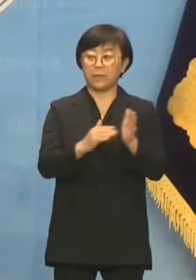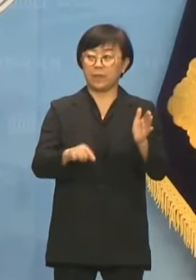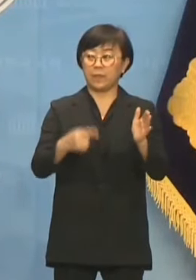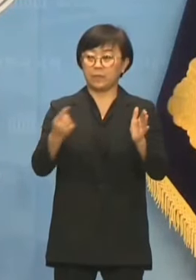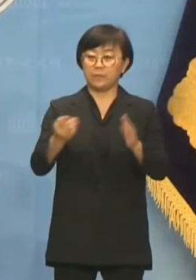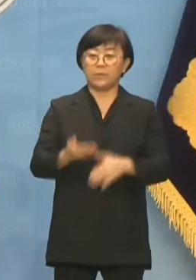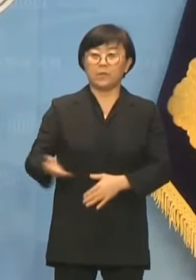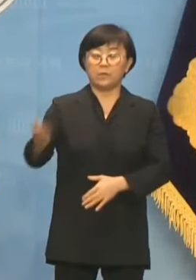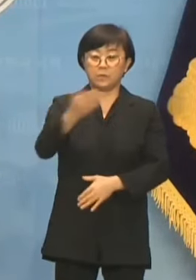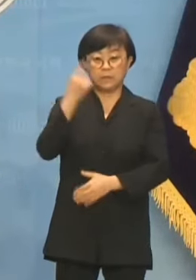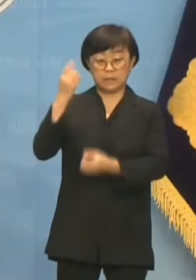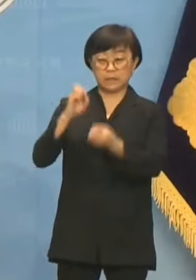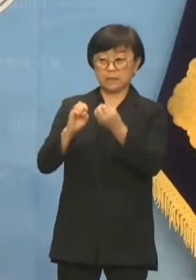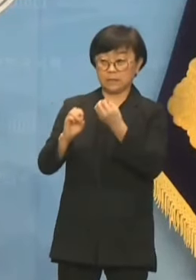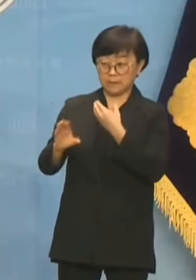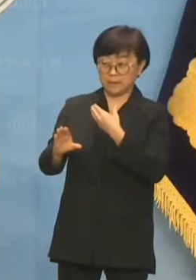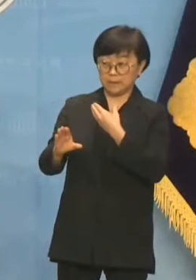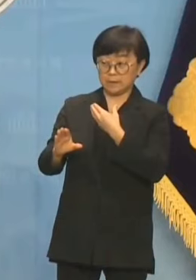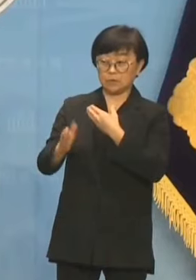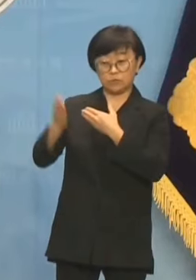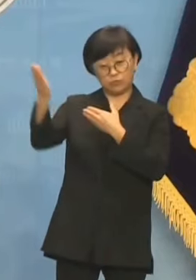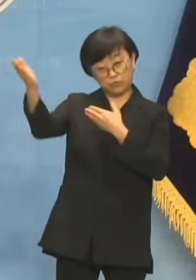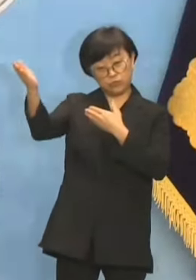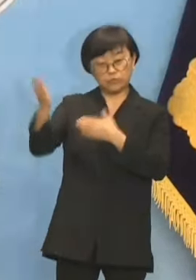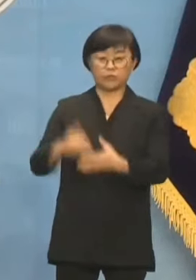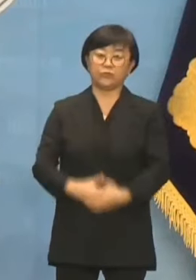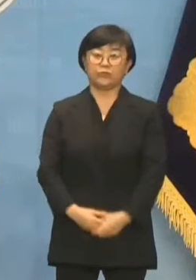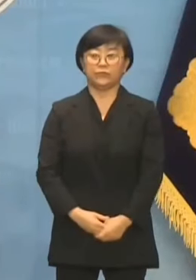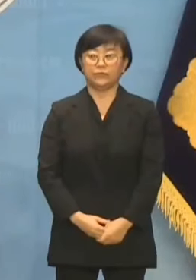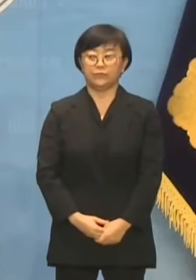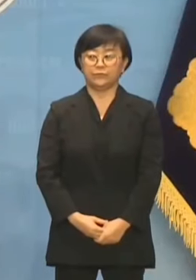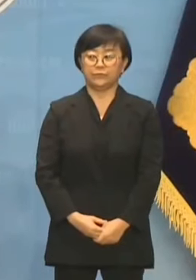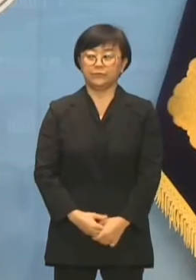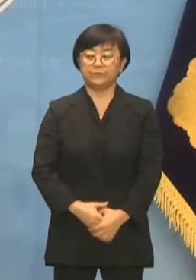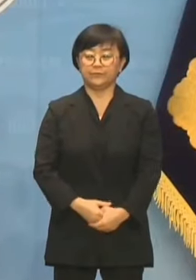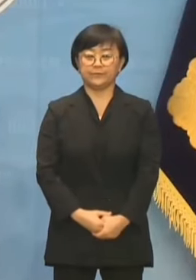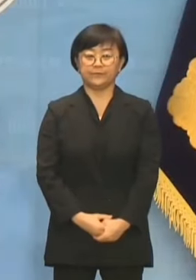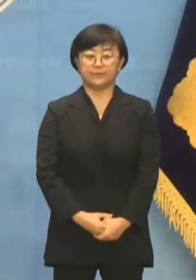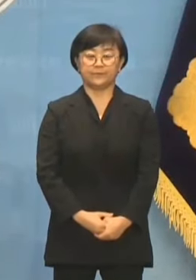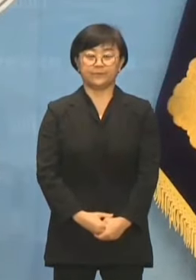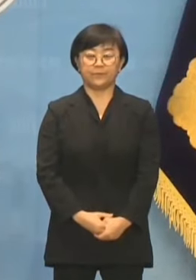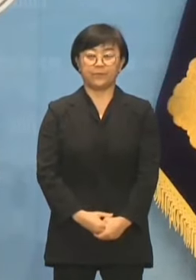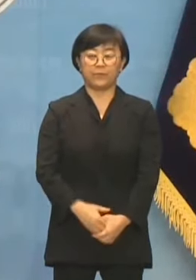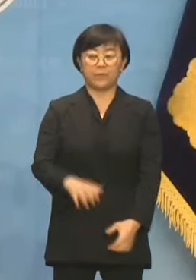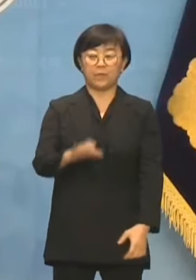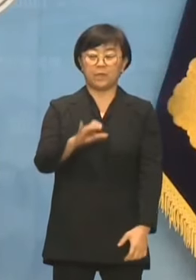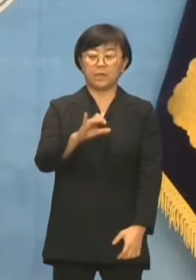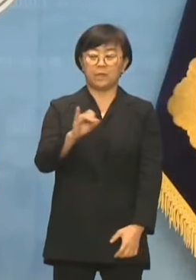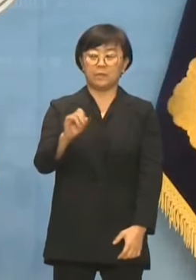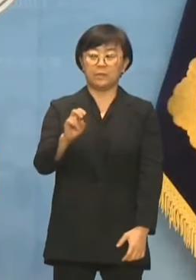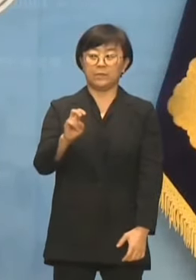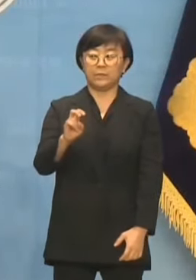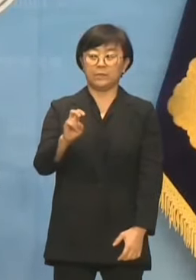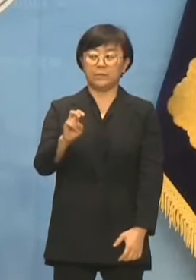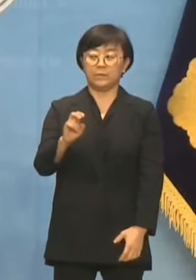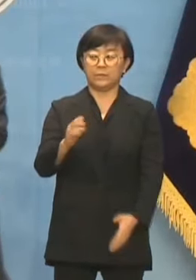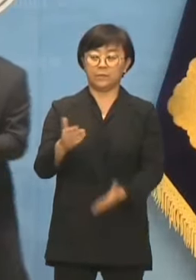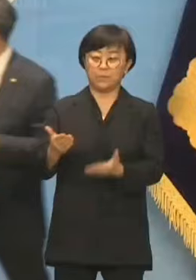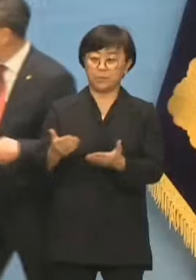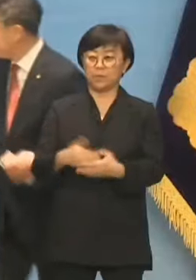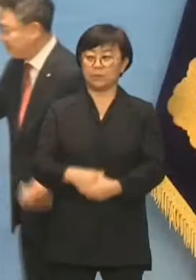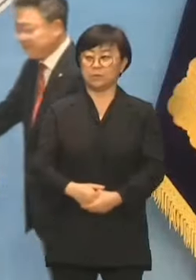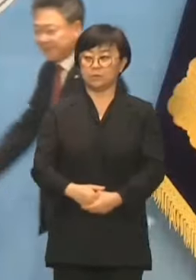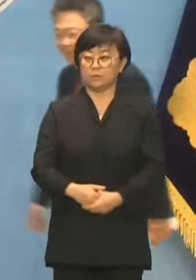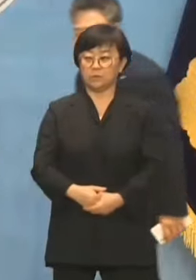여러분들 질의응답에 대한 백브리핑 나가서 진행하도록 하겠습니다. 인효한 위원장님 소개해드립니다.